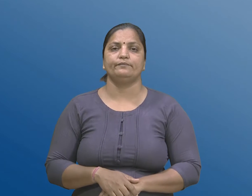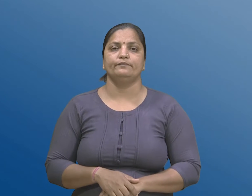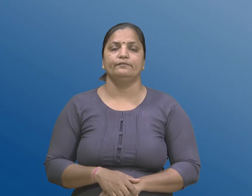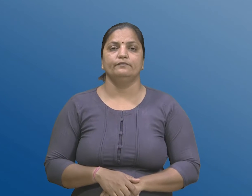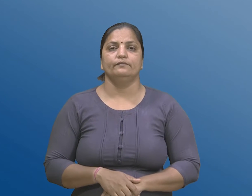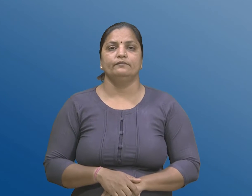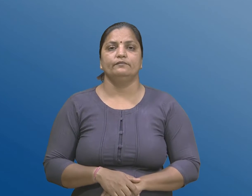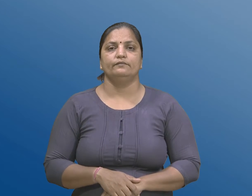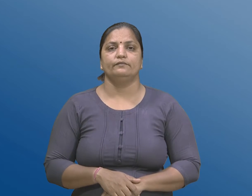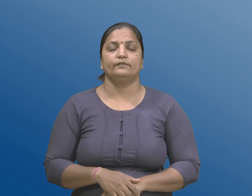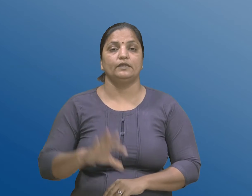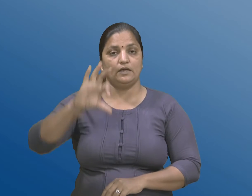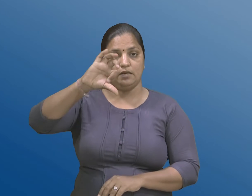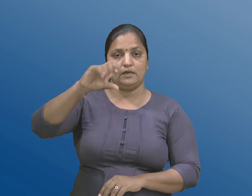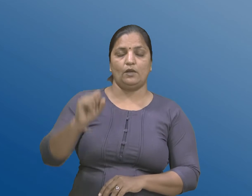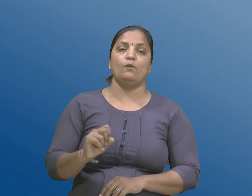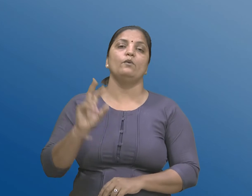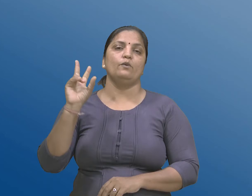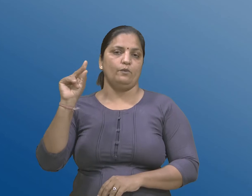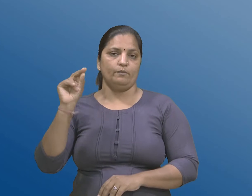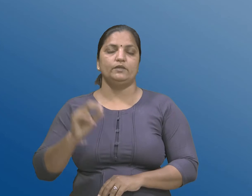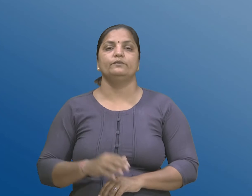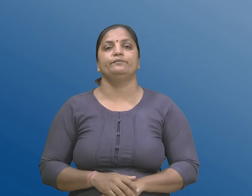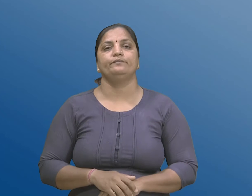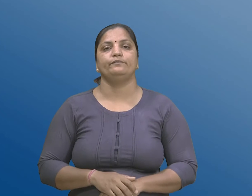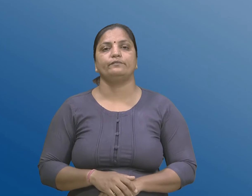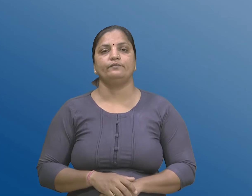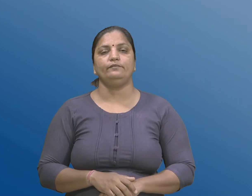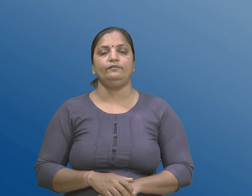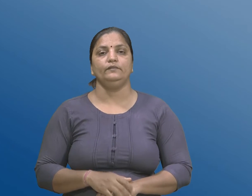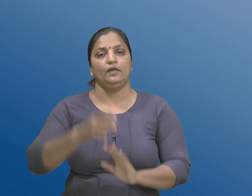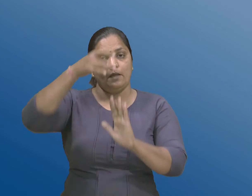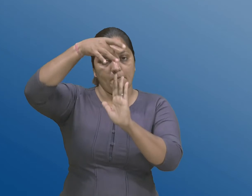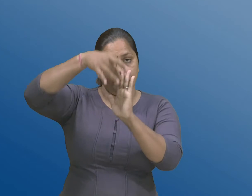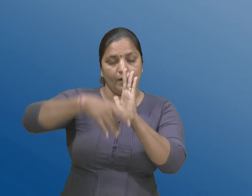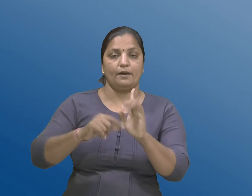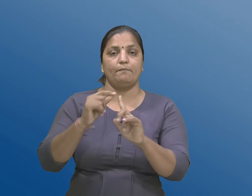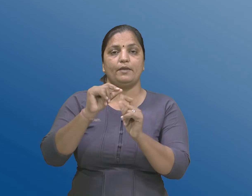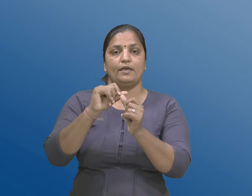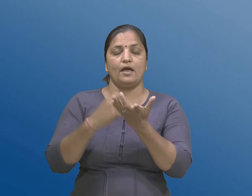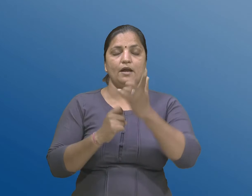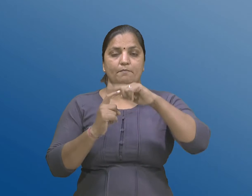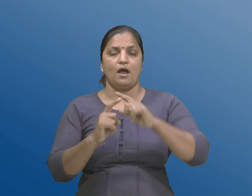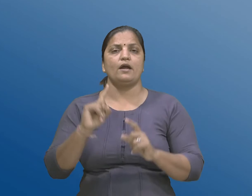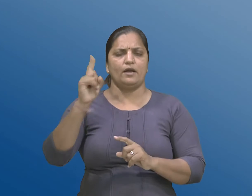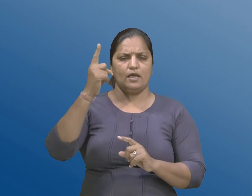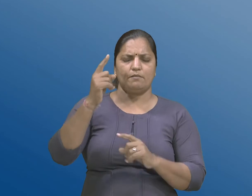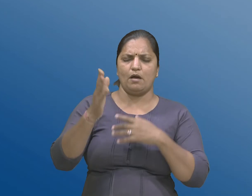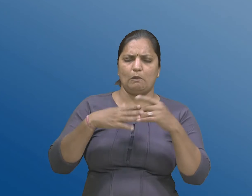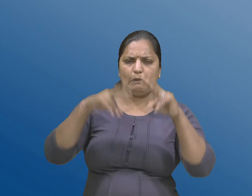नेवनु बिजु पेटा खंड एक मां कोई बाबत समायल होए तो